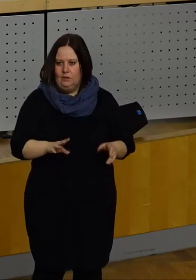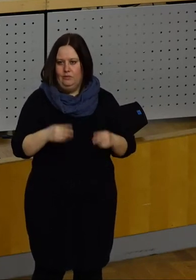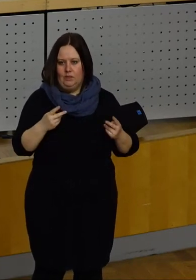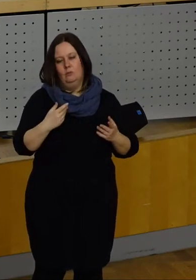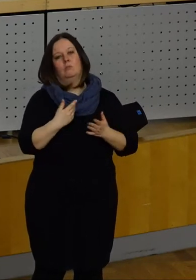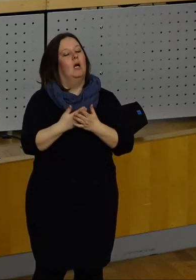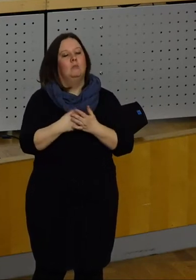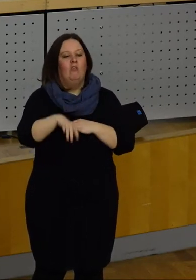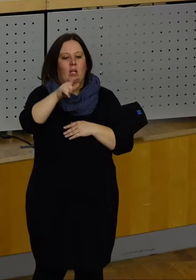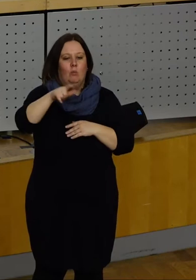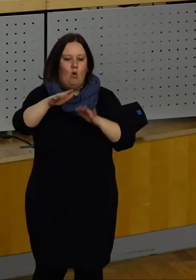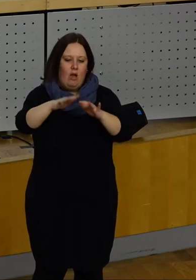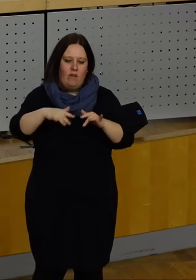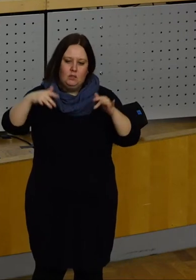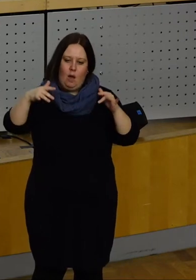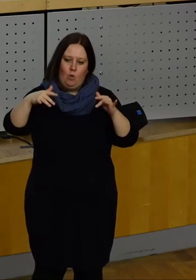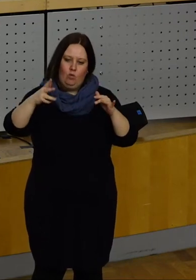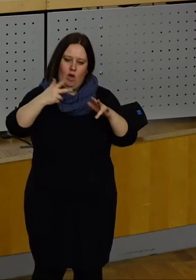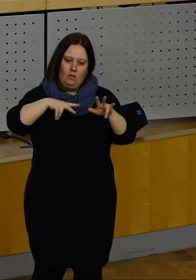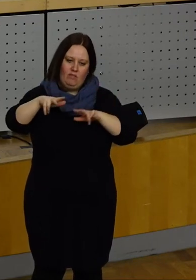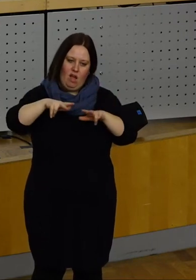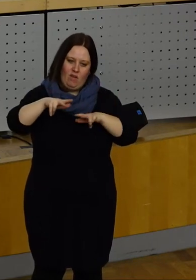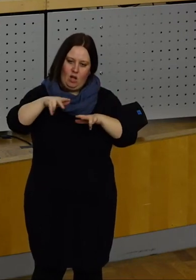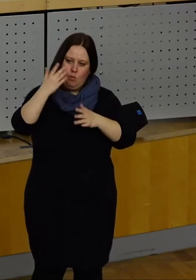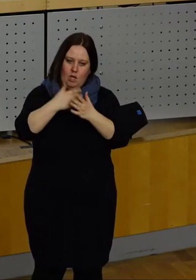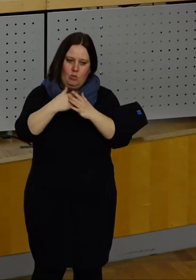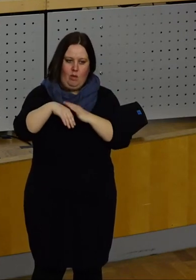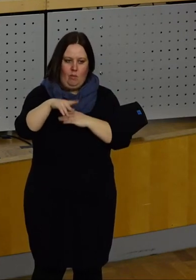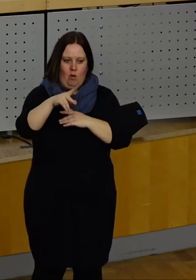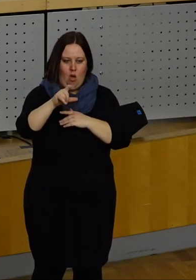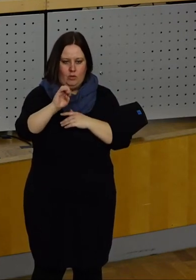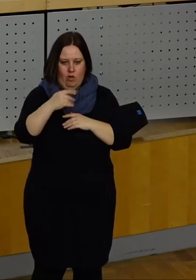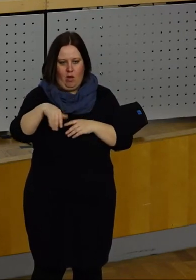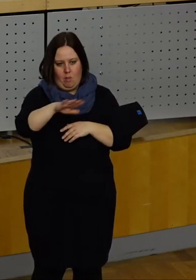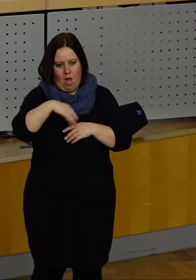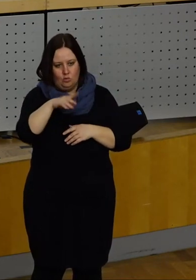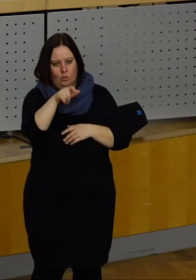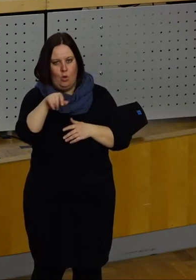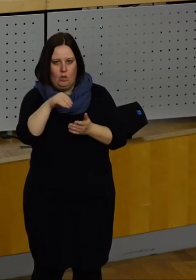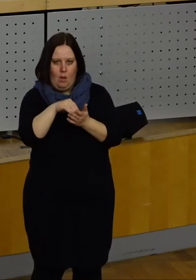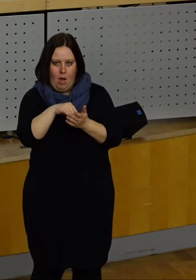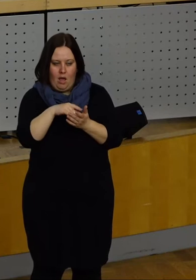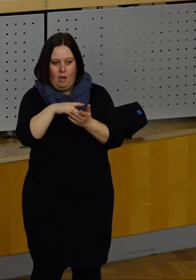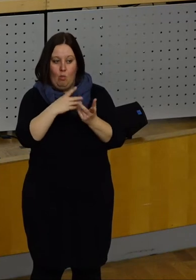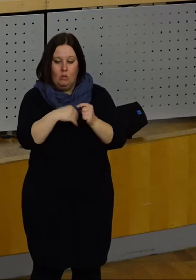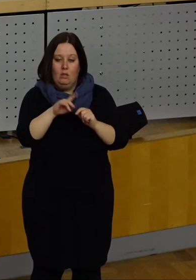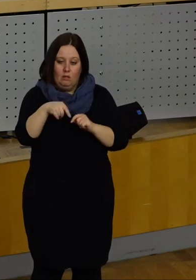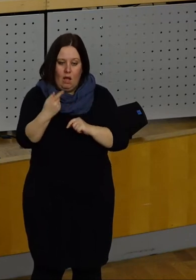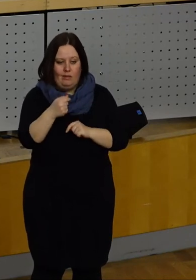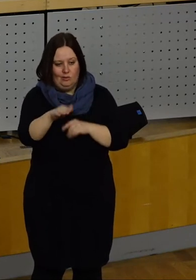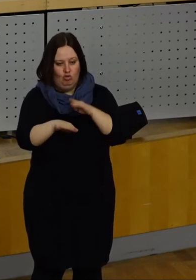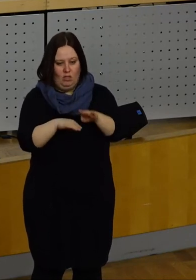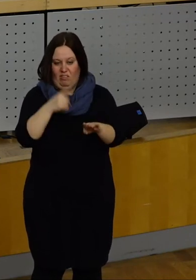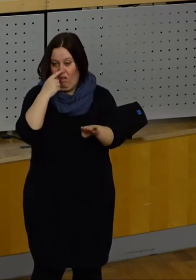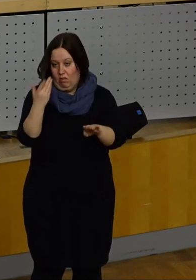Wenn Bürgerversammlungen seitens der Verwaltung wie beim Ullostorfer Platz erfolgen und Bürger beteiligt werden, wann erfolgt die nächste